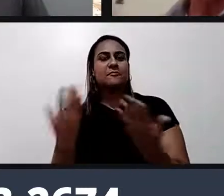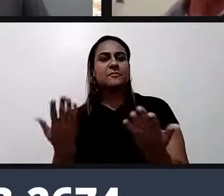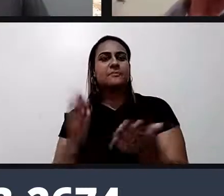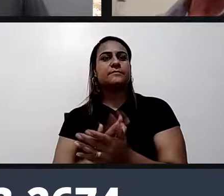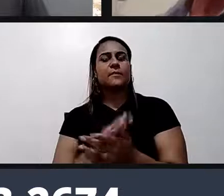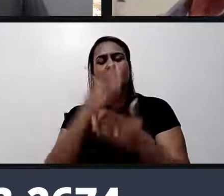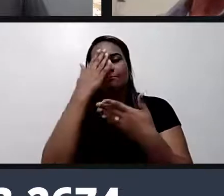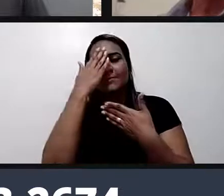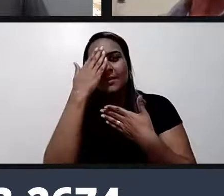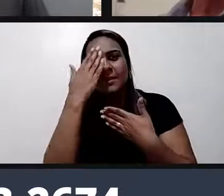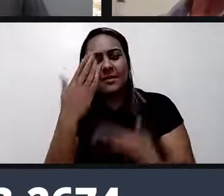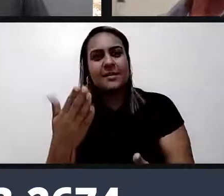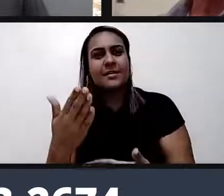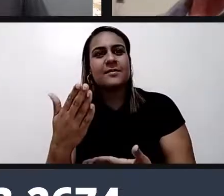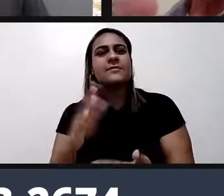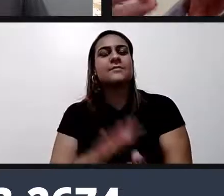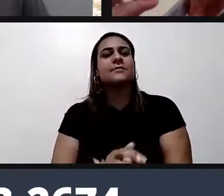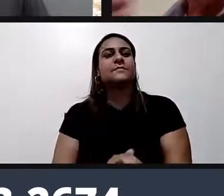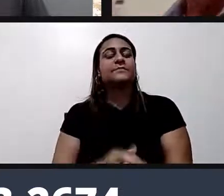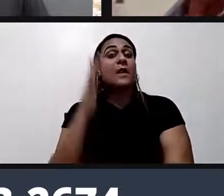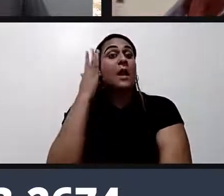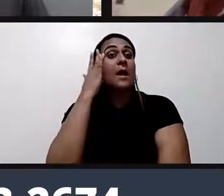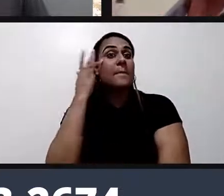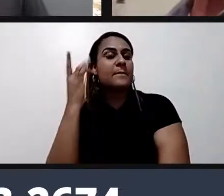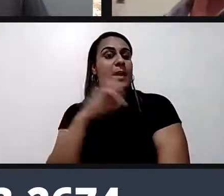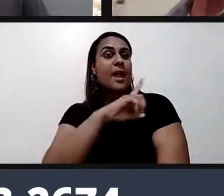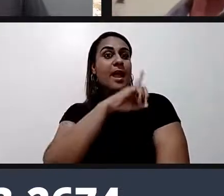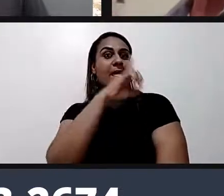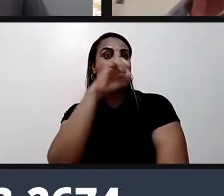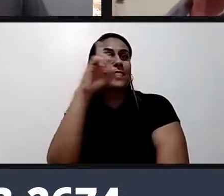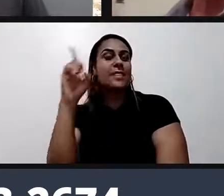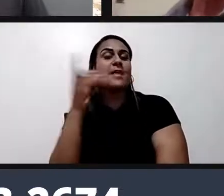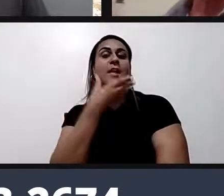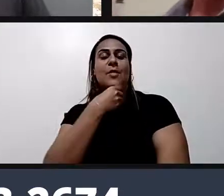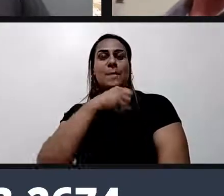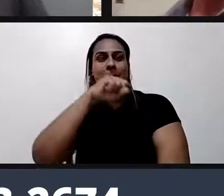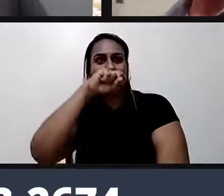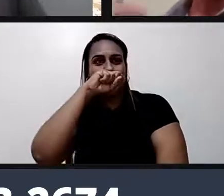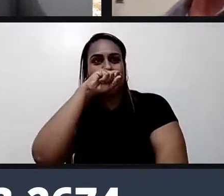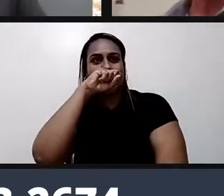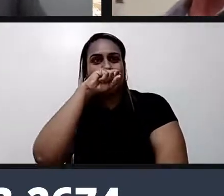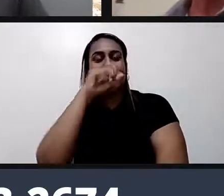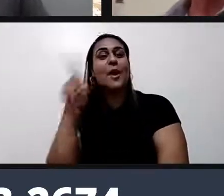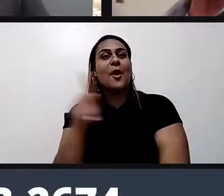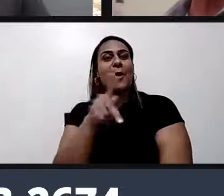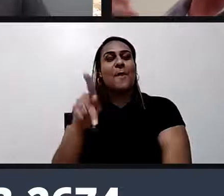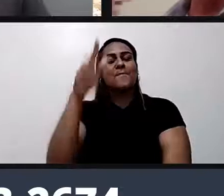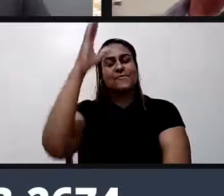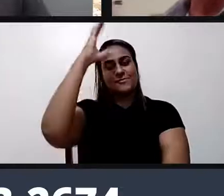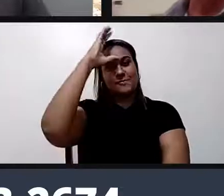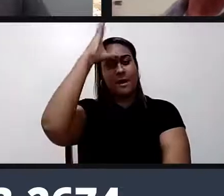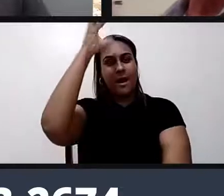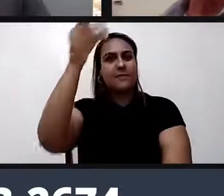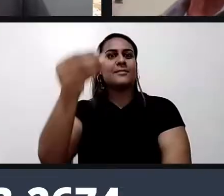amanhã é dia dos pais ao pai do professor Carlinhos porque de alguma forma fez com que